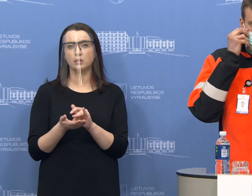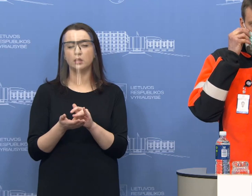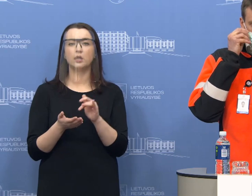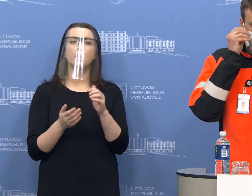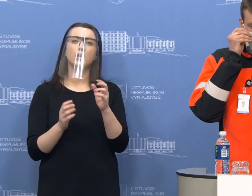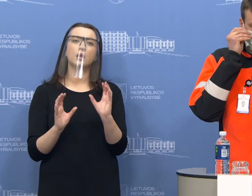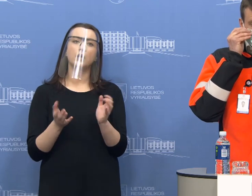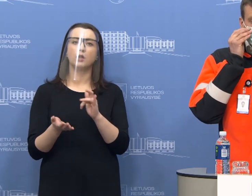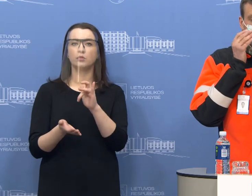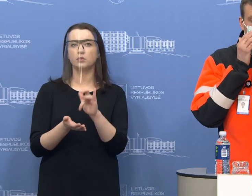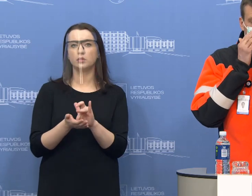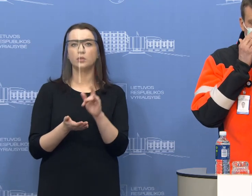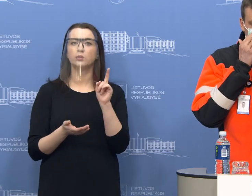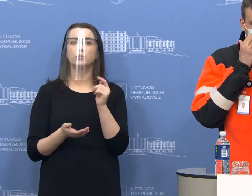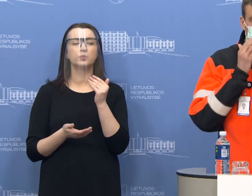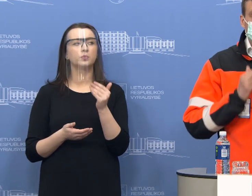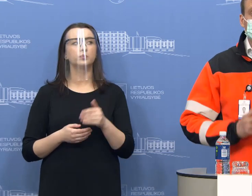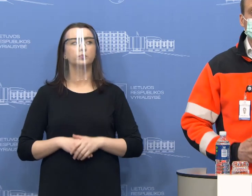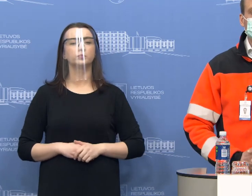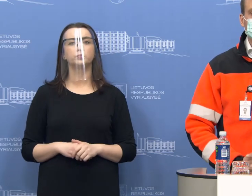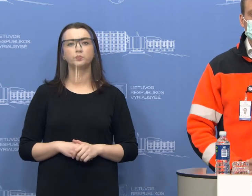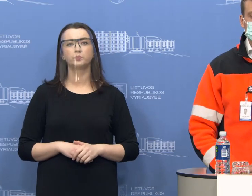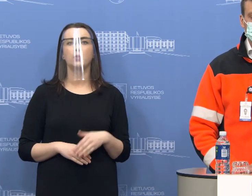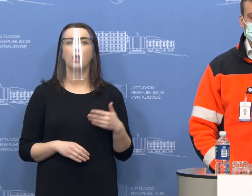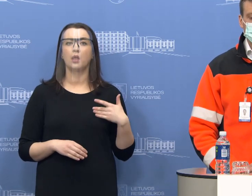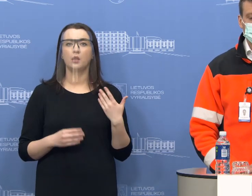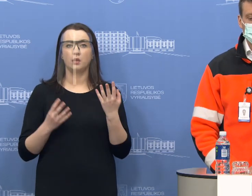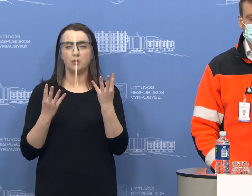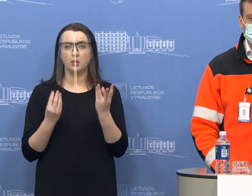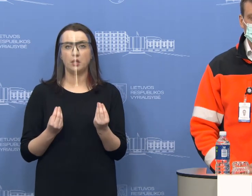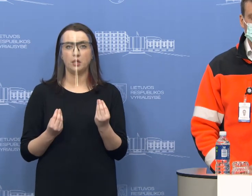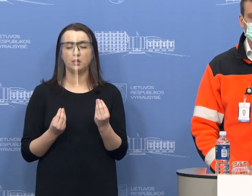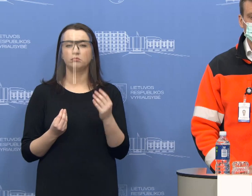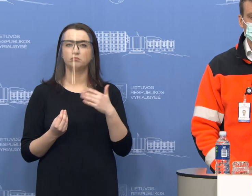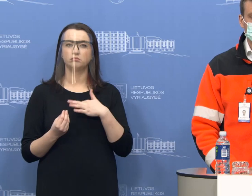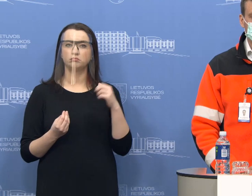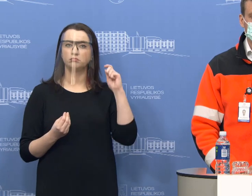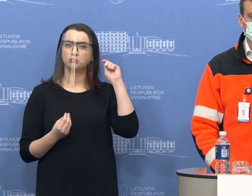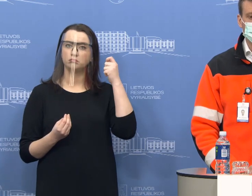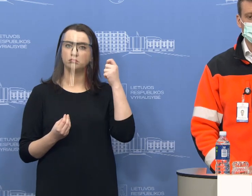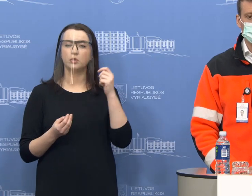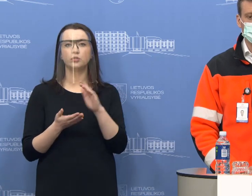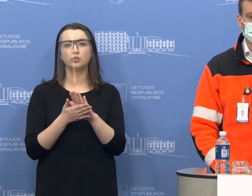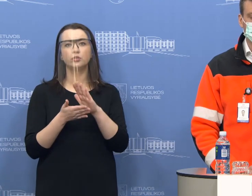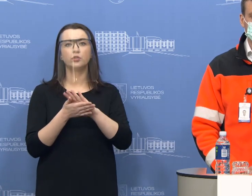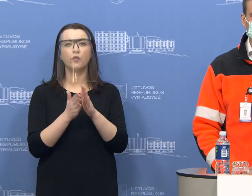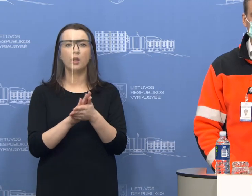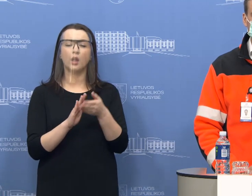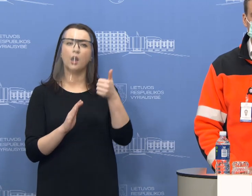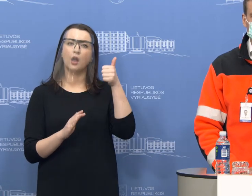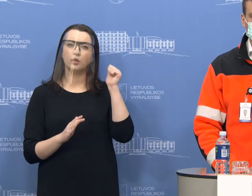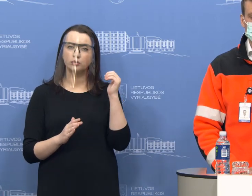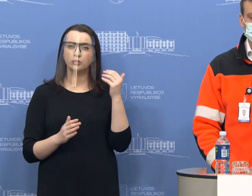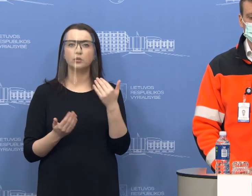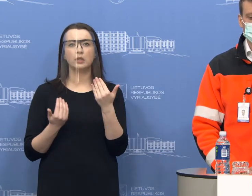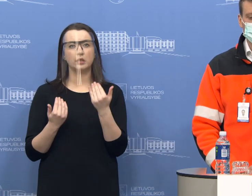ruoškitės. Prašom, radiocentras. Sveiki, žiūrėkit, kiek aš atsimenu, ta tvarta, kurį galiojo anksčiau, gal jį